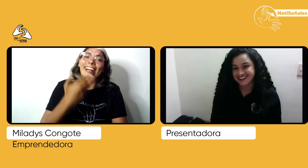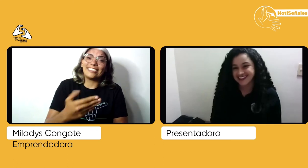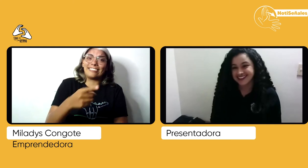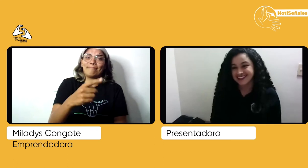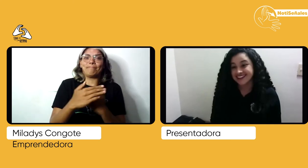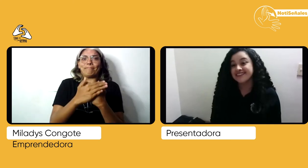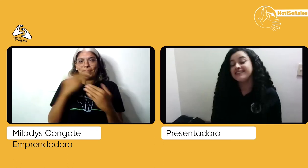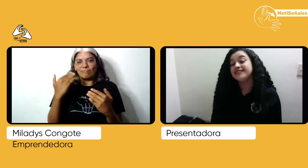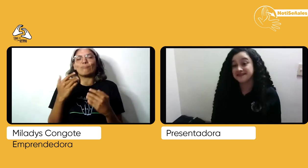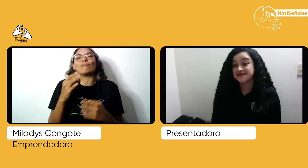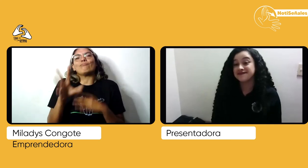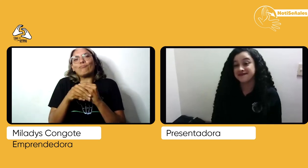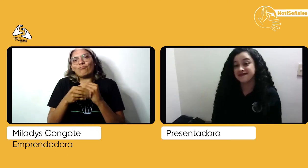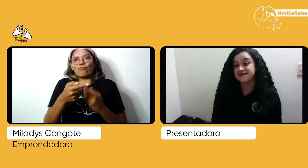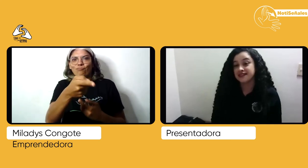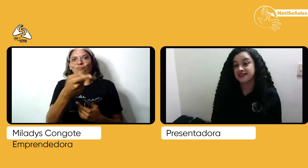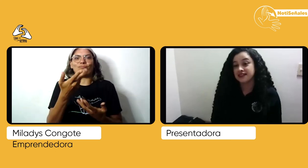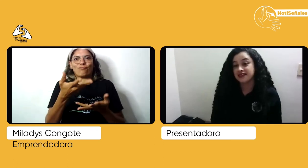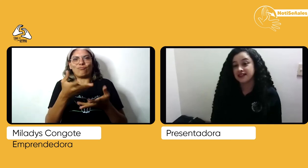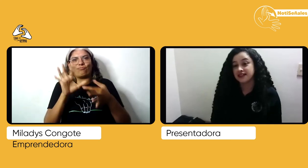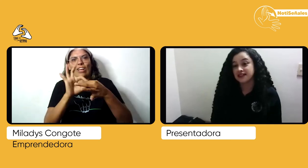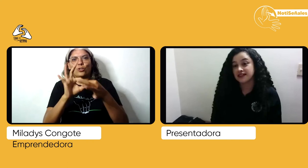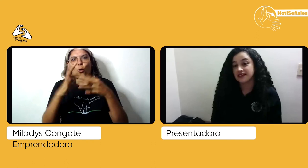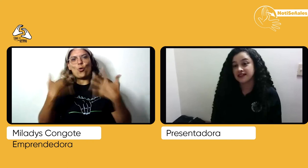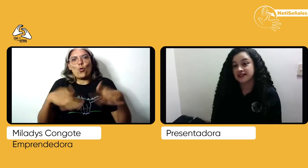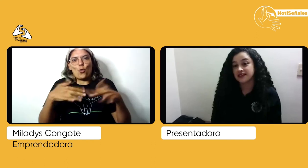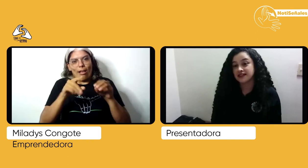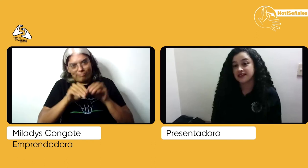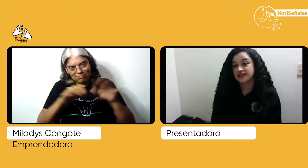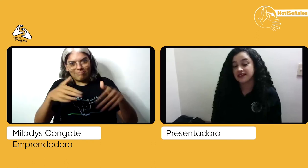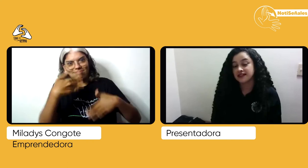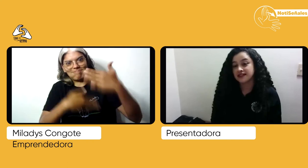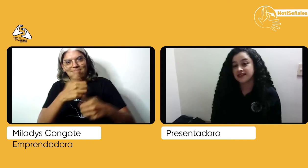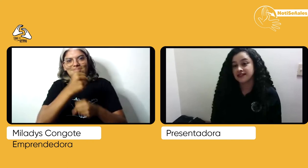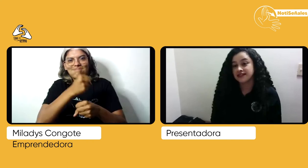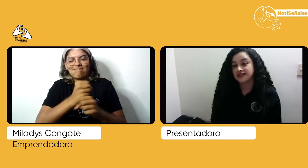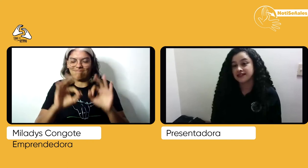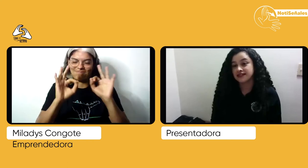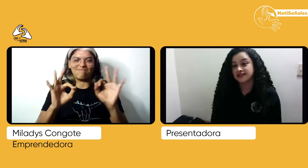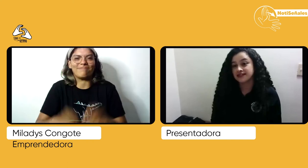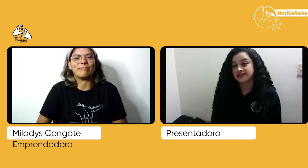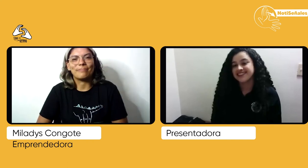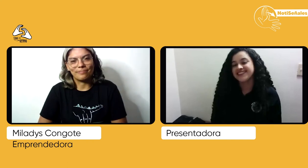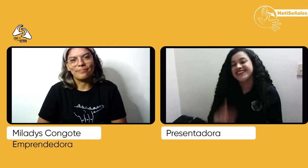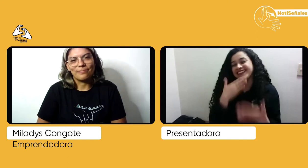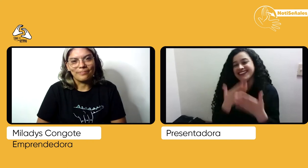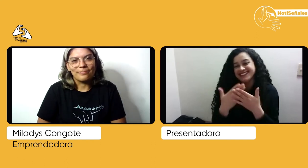Gracias a ustedes por invitarme. Y pues el trabajo que hace Fenascol con estas publicaciones es excelente. Ojalá continúen. Gracias.